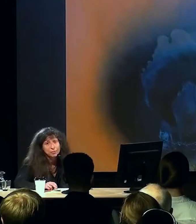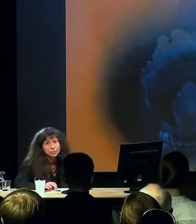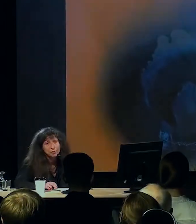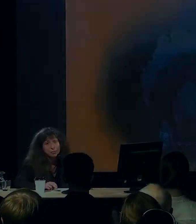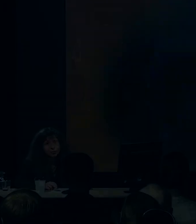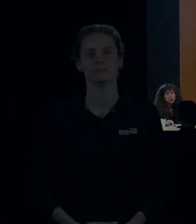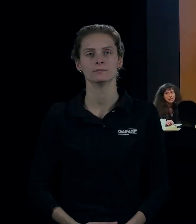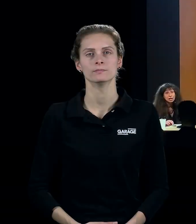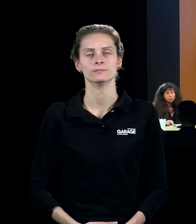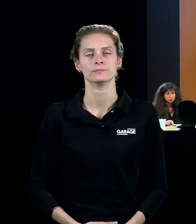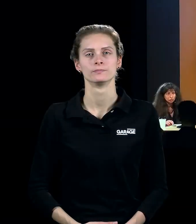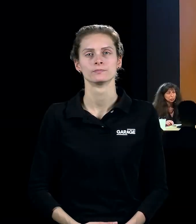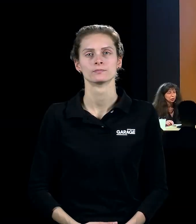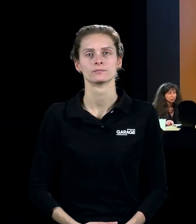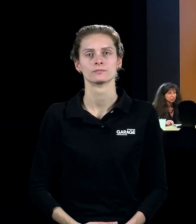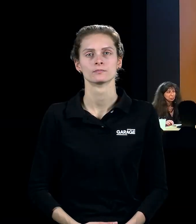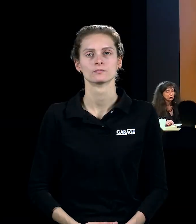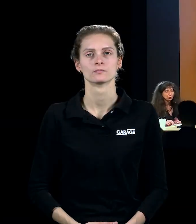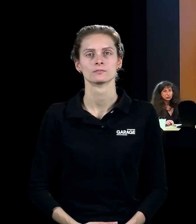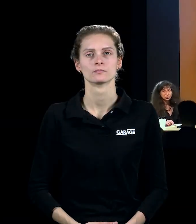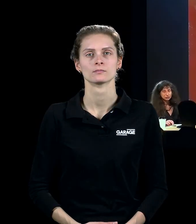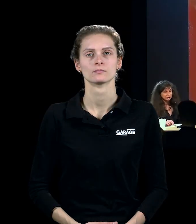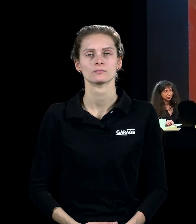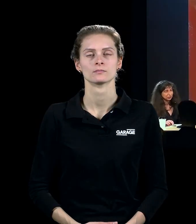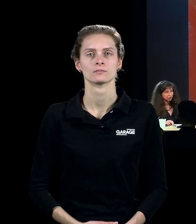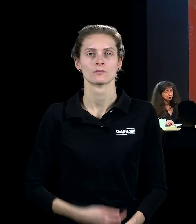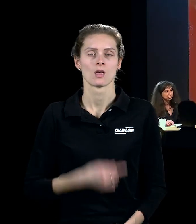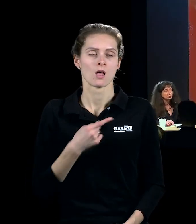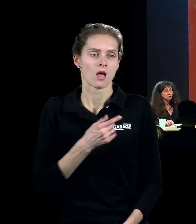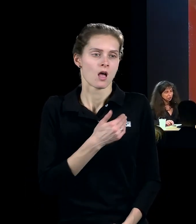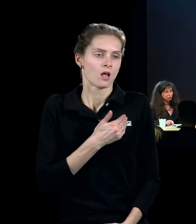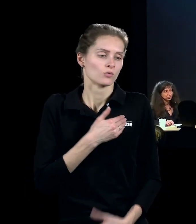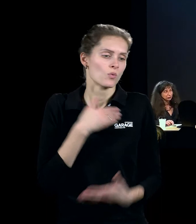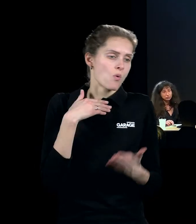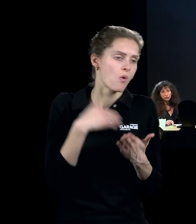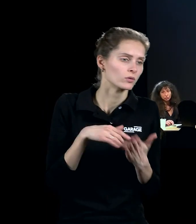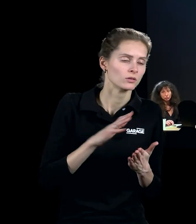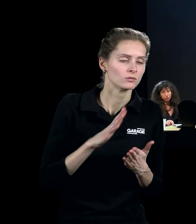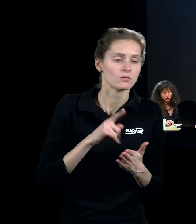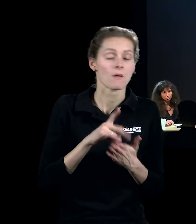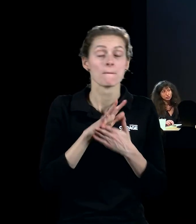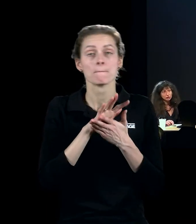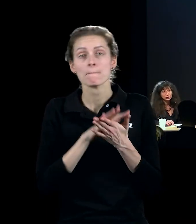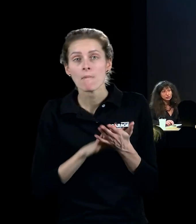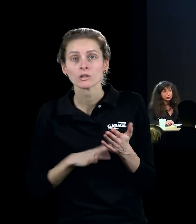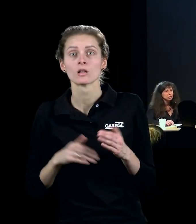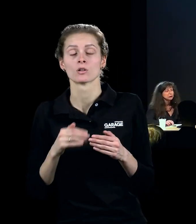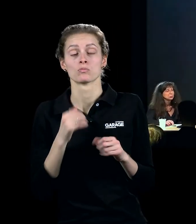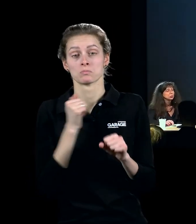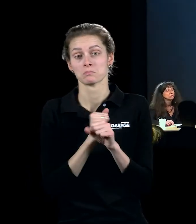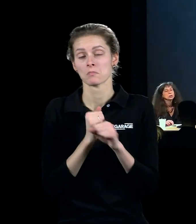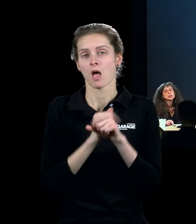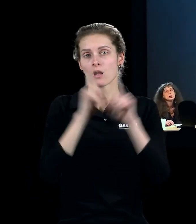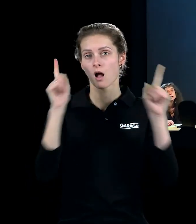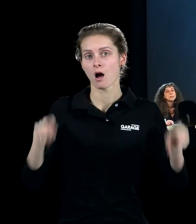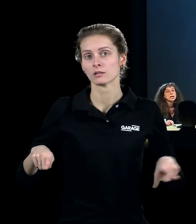объёмные. То есть всё равно, как бы он не пытался отказаться от живописи, он продолжал создавать эту картину тем или иным